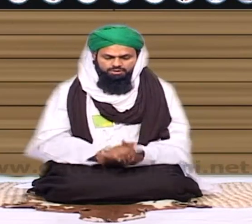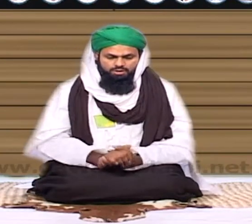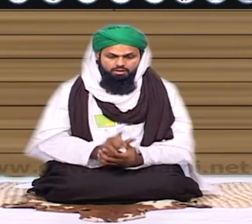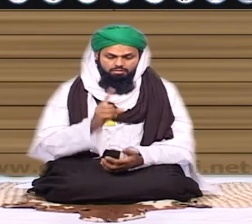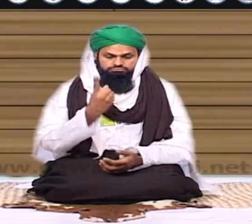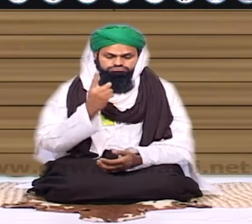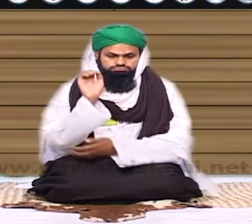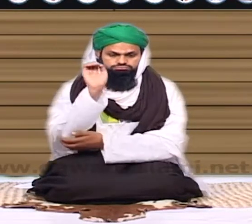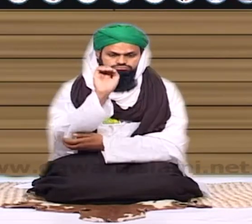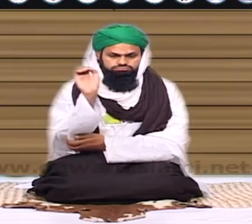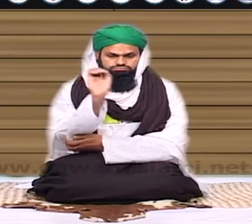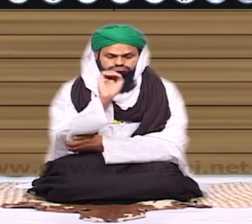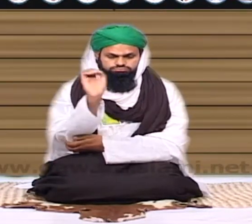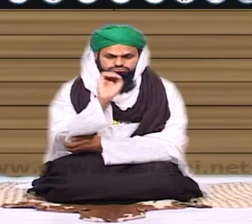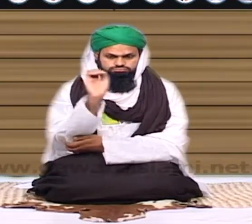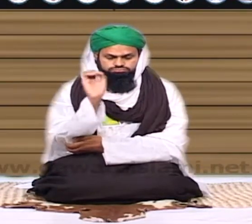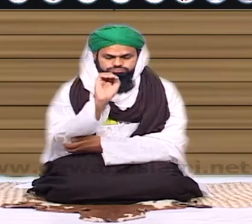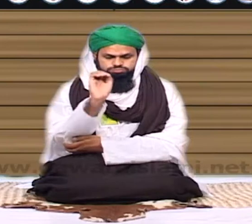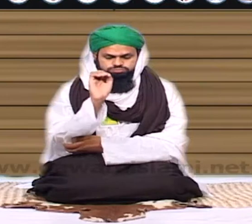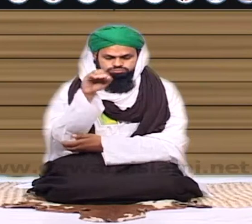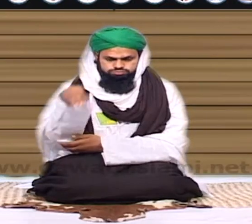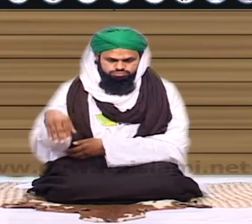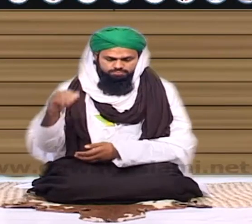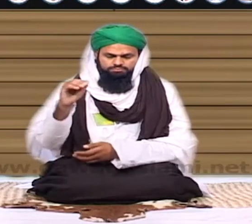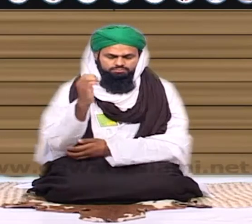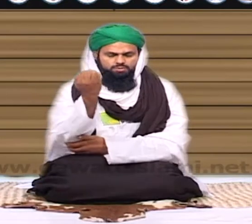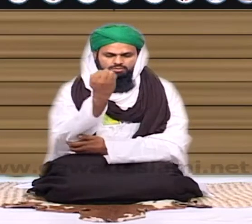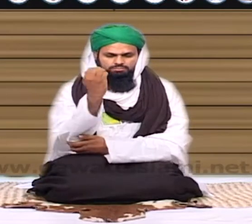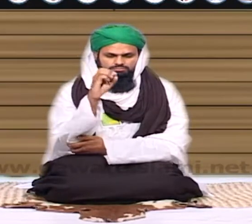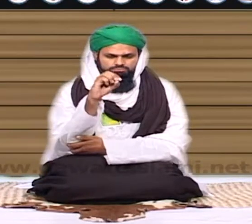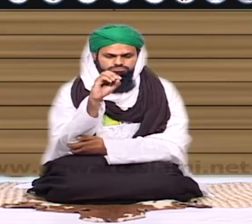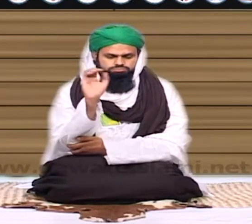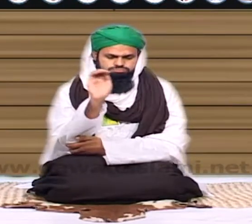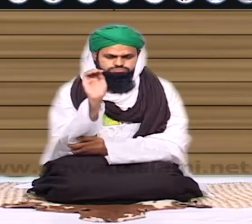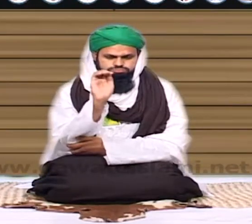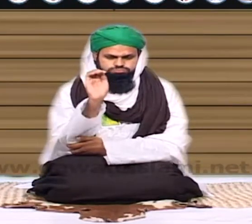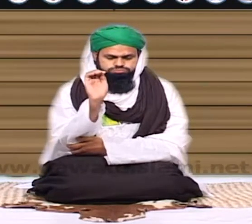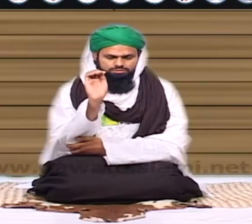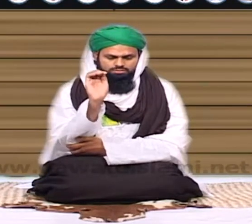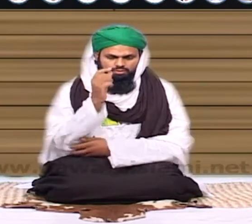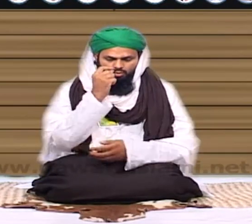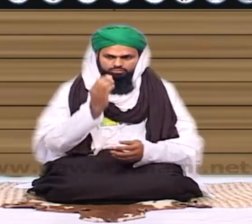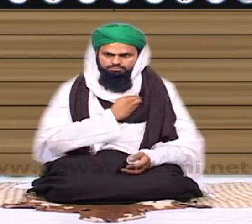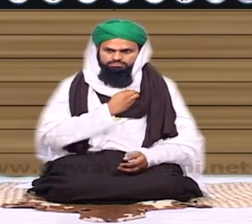قبر ابر تیار ہو گئے تو اچانک کہیں تھے بہت بڑا سانف آ کر پھن پھیل آ کر بیٹھ گیا